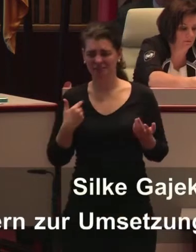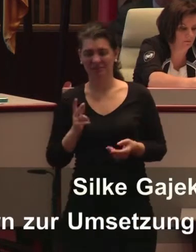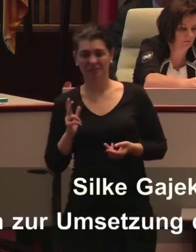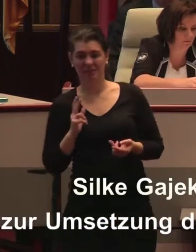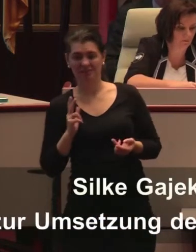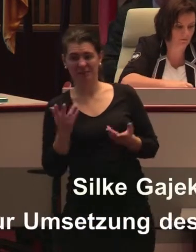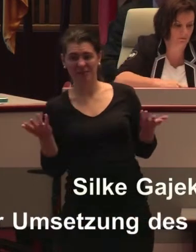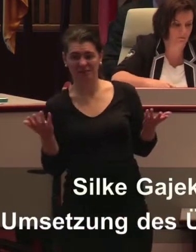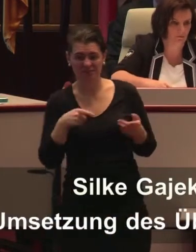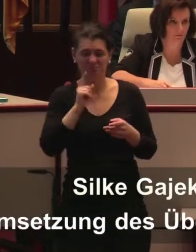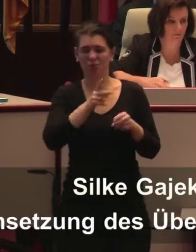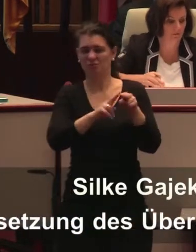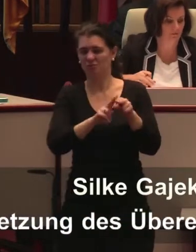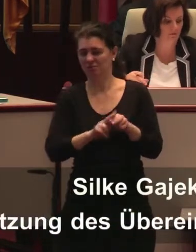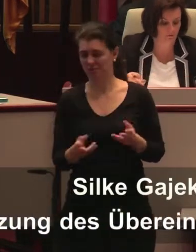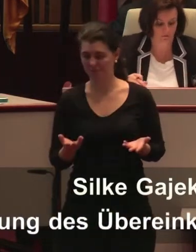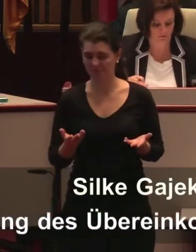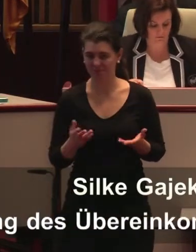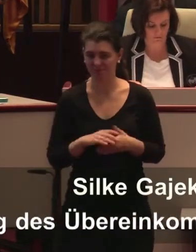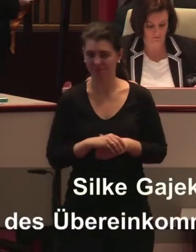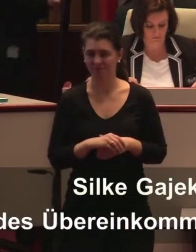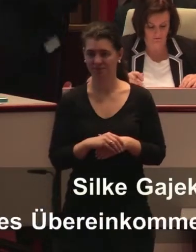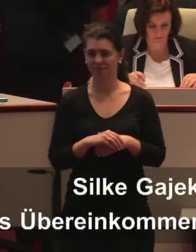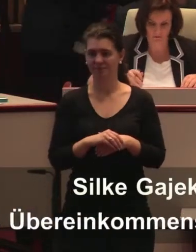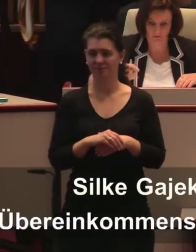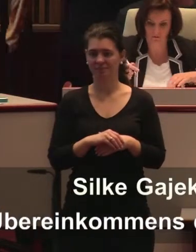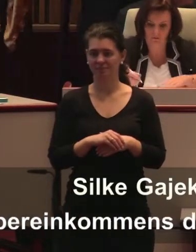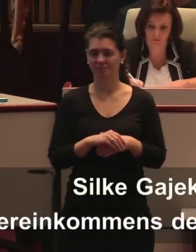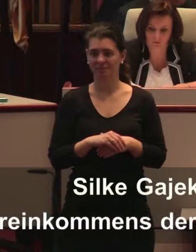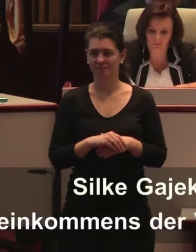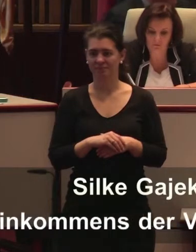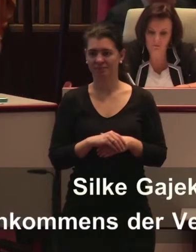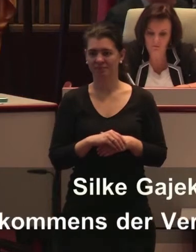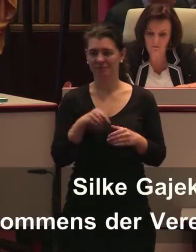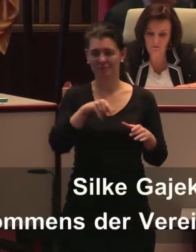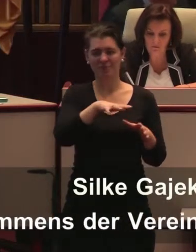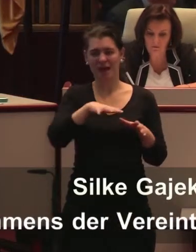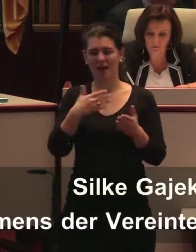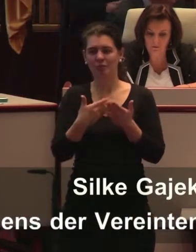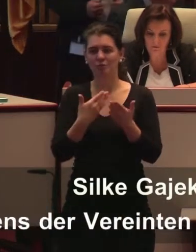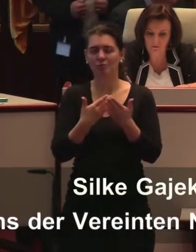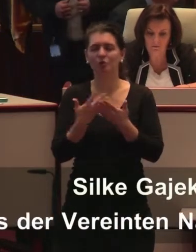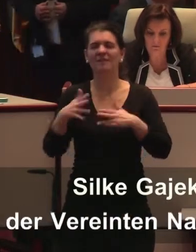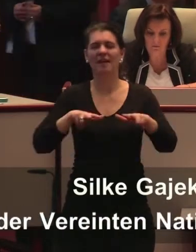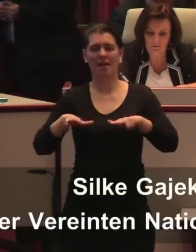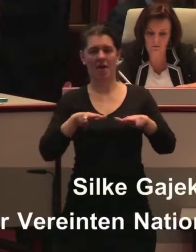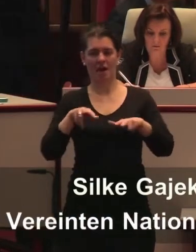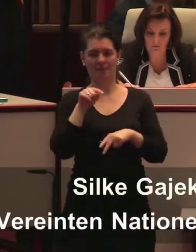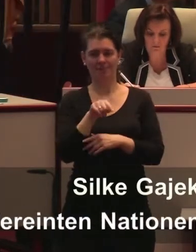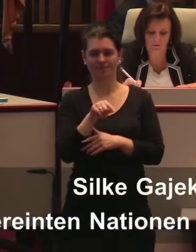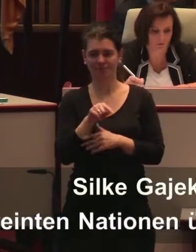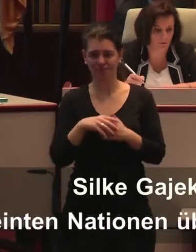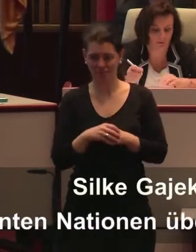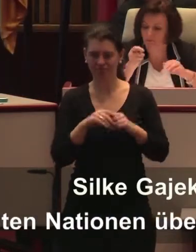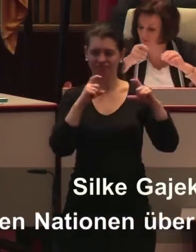anknüpfen, wenn ich alleine sehe, was in dem Bereich Verkehr steht. In dem Bereich Verkehr steht so vor drin, es